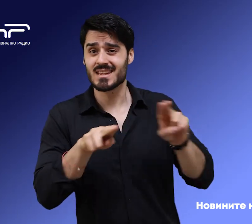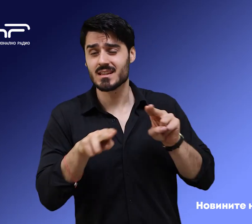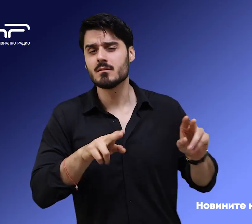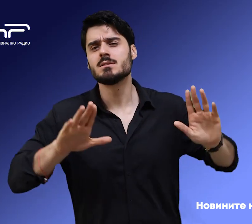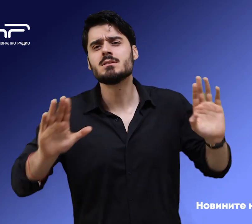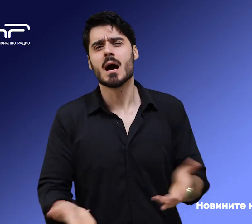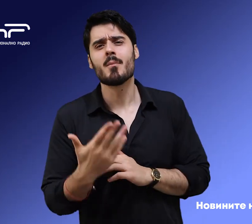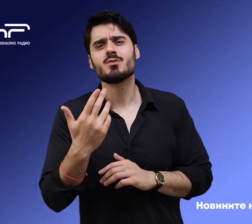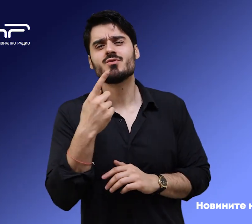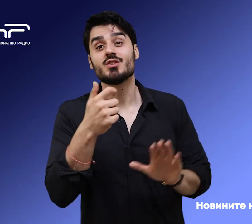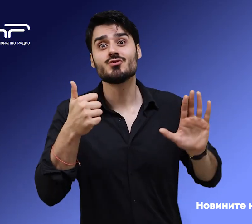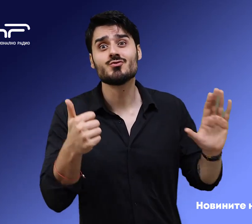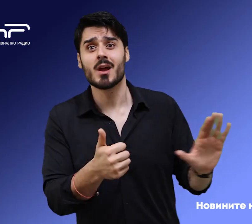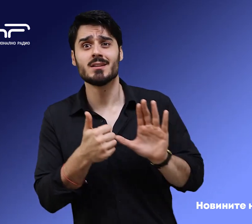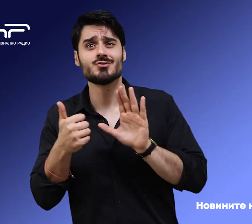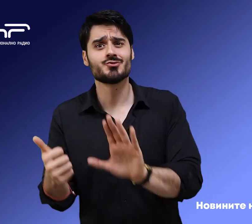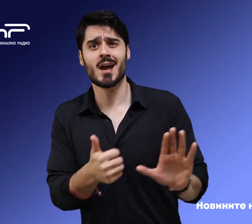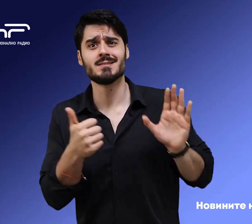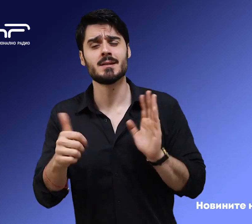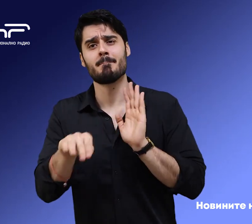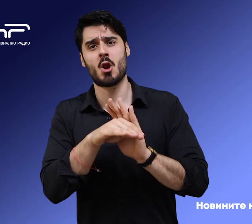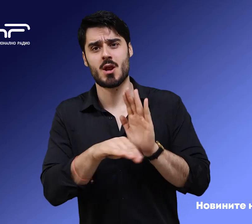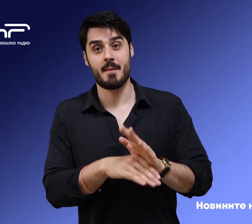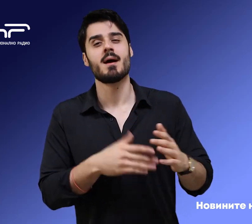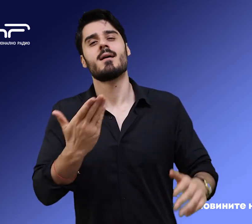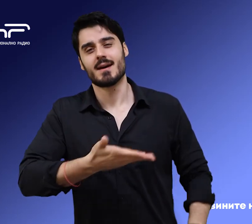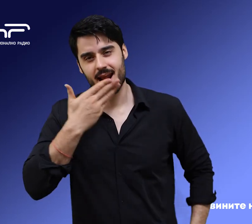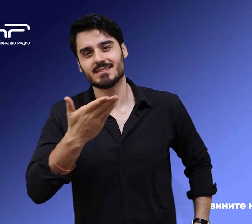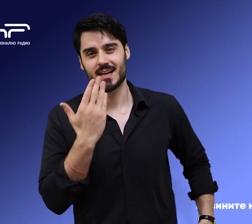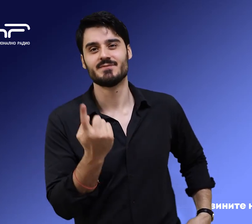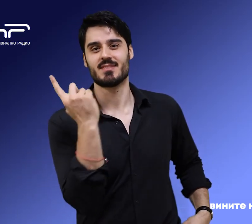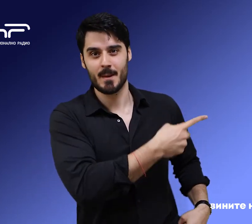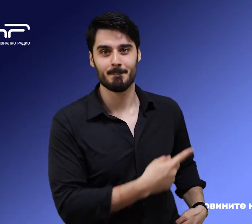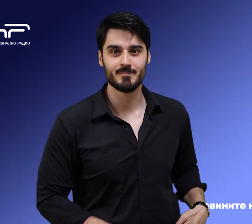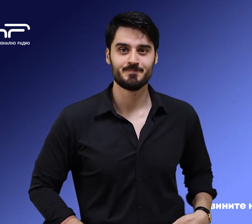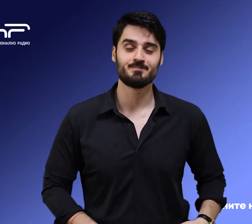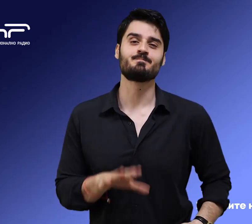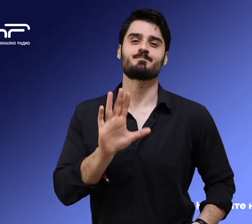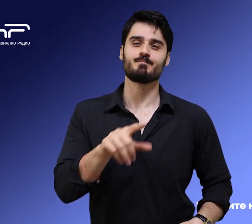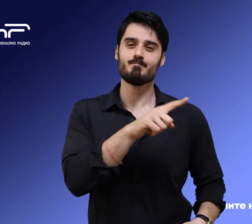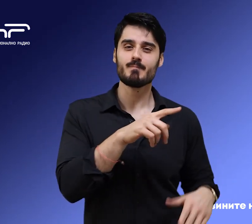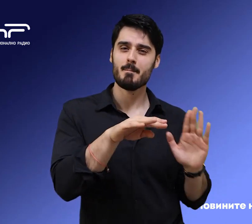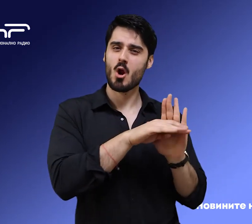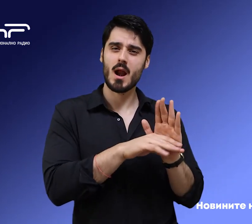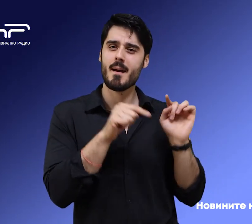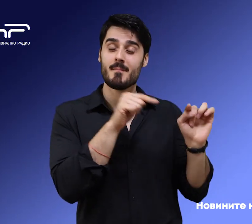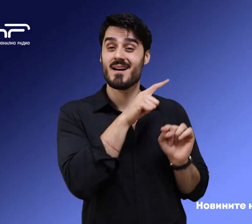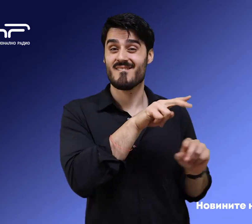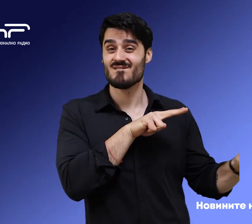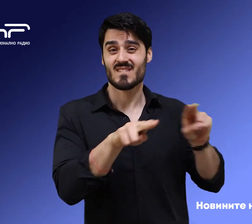излъчване на 6-часова програма. Разказва Красимир Гаменов от Радио Видин. Съдствената продукция на Радио Видин стана